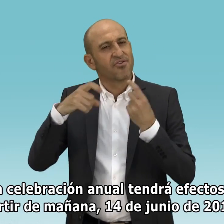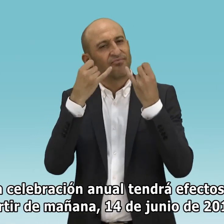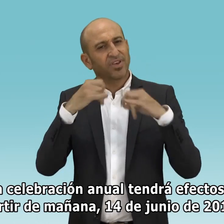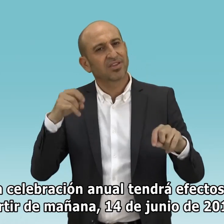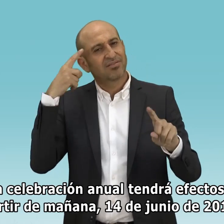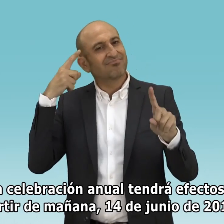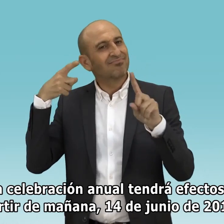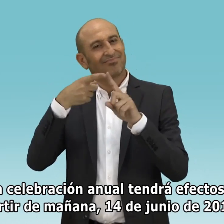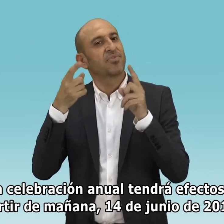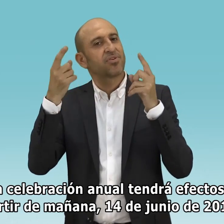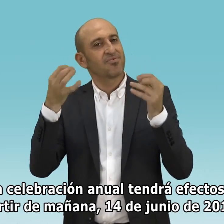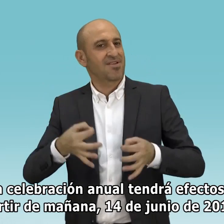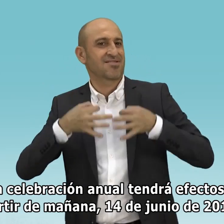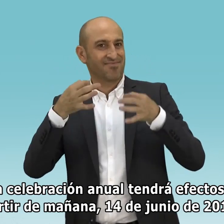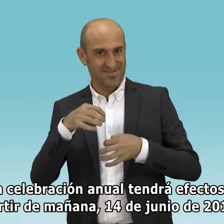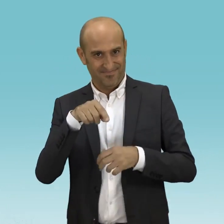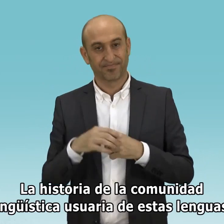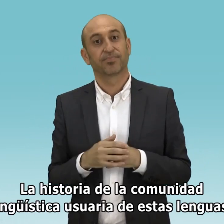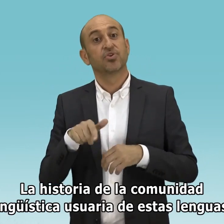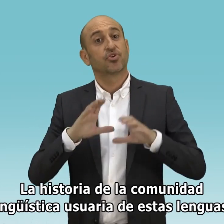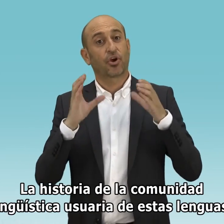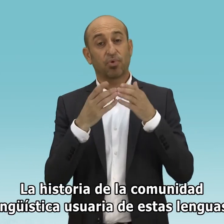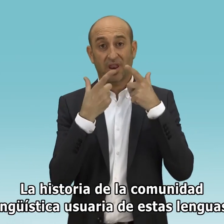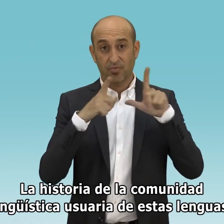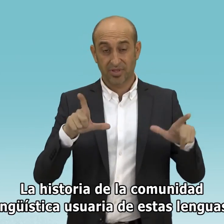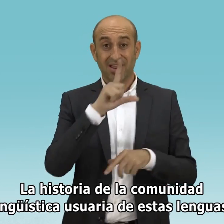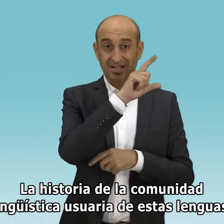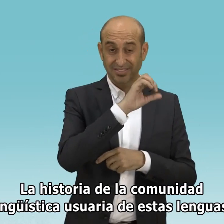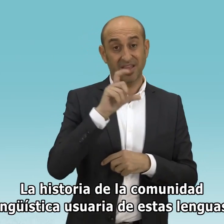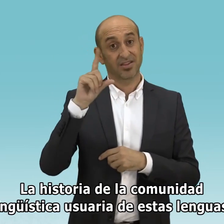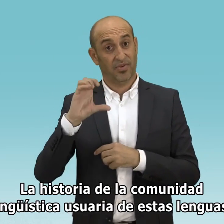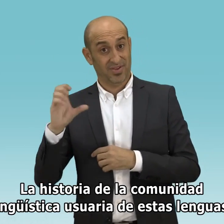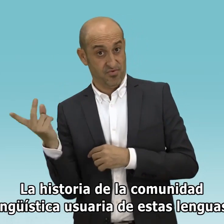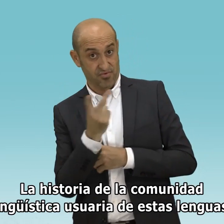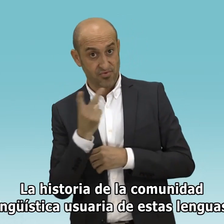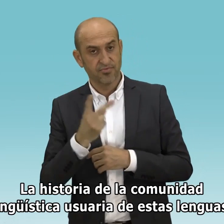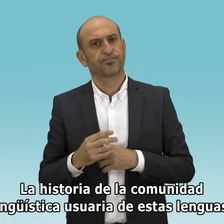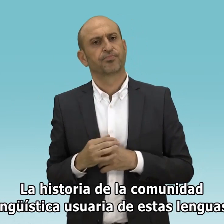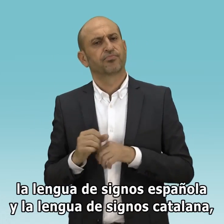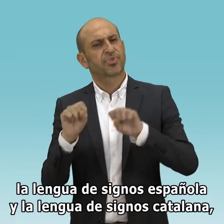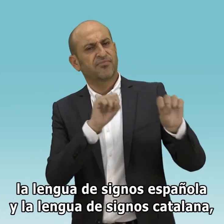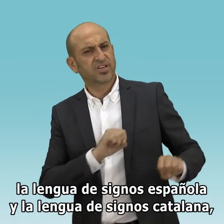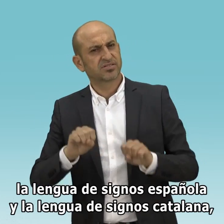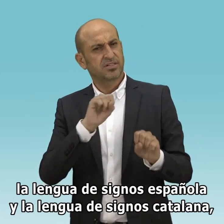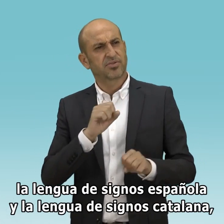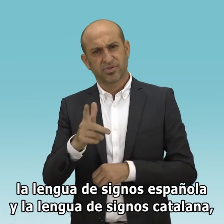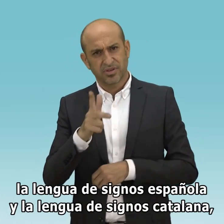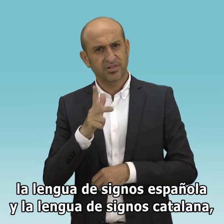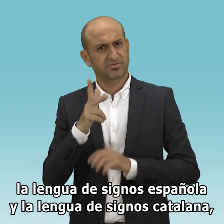14 de junio de 2014. La historia de la comunidad lingüística, usuaria de estas lenguas, la lengua de signos española y la